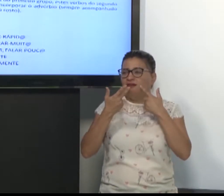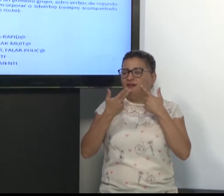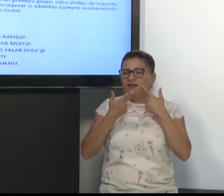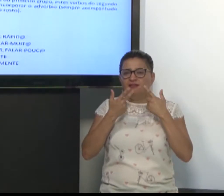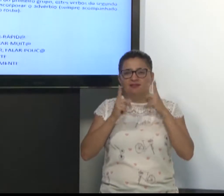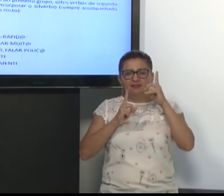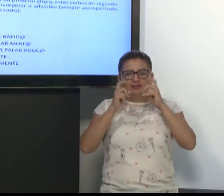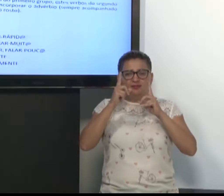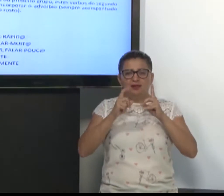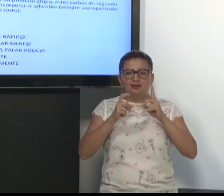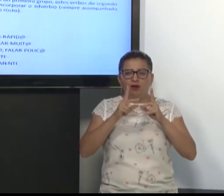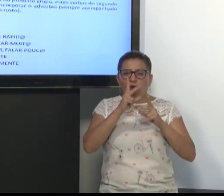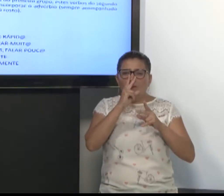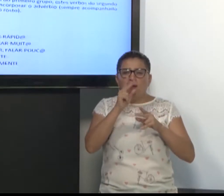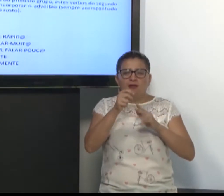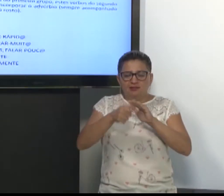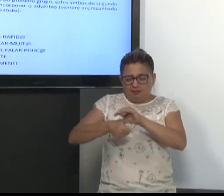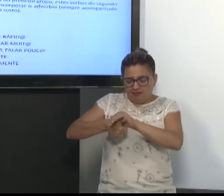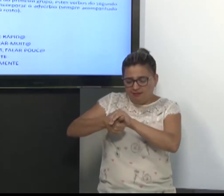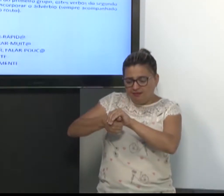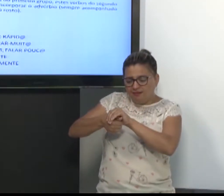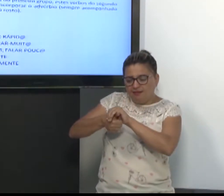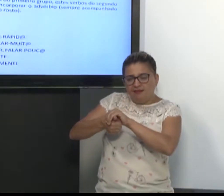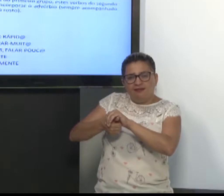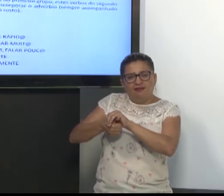Observe a expressão. Parece uma tartaruga.